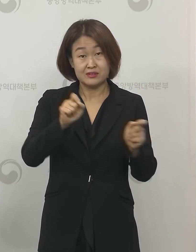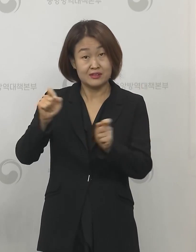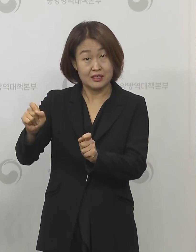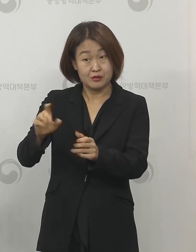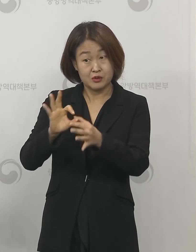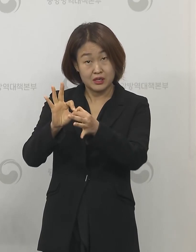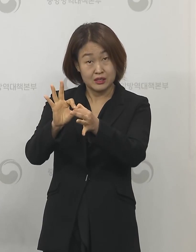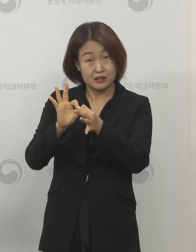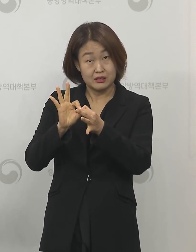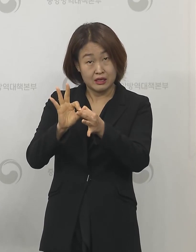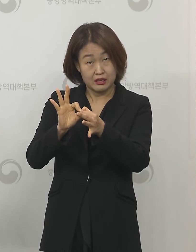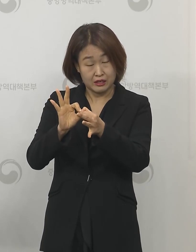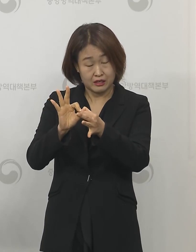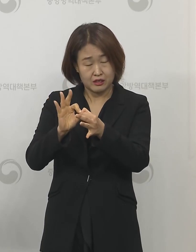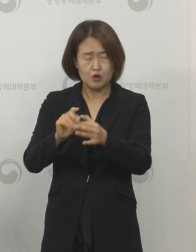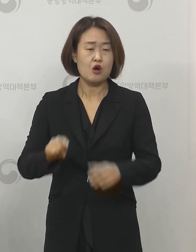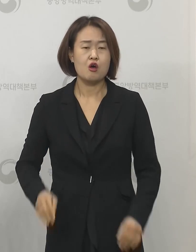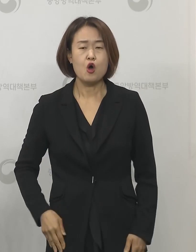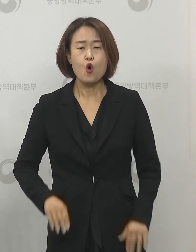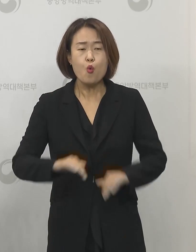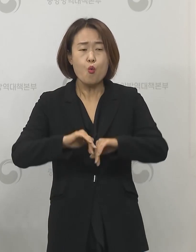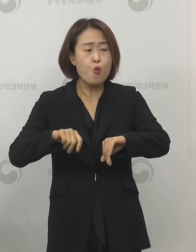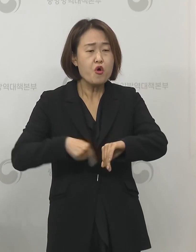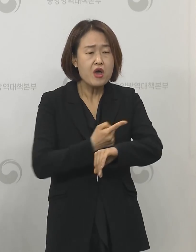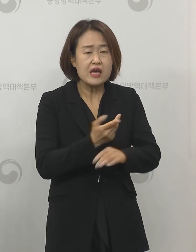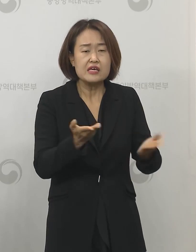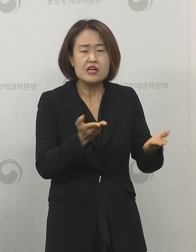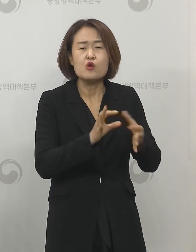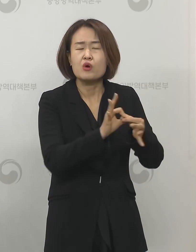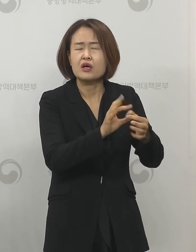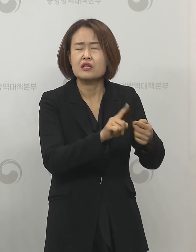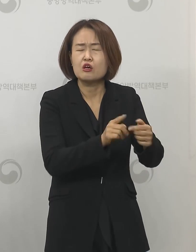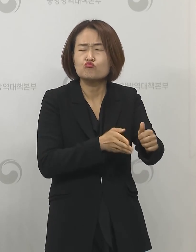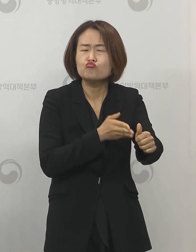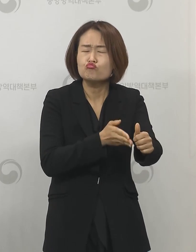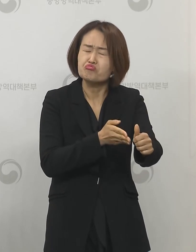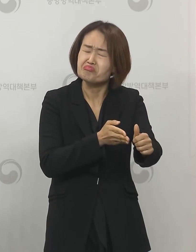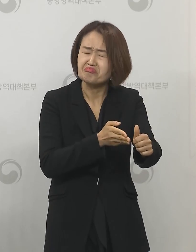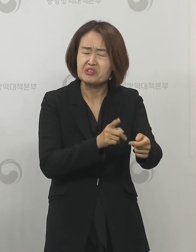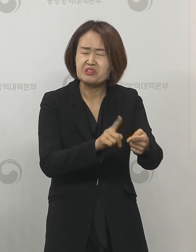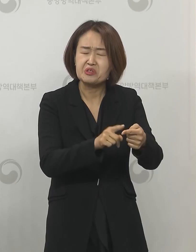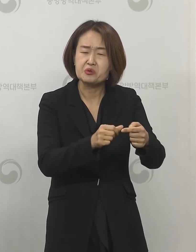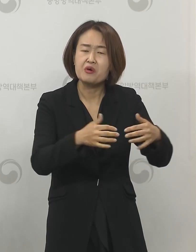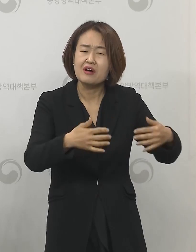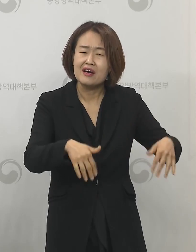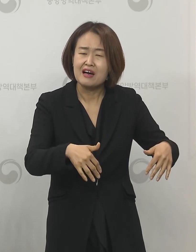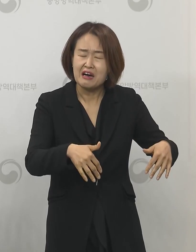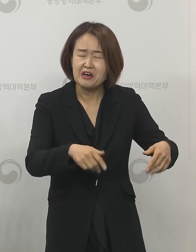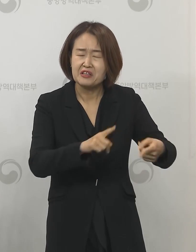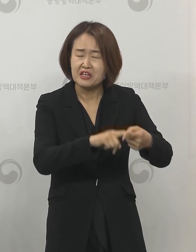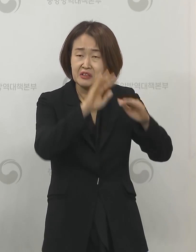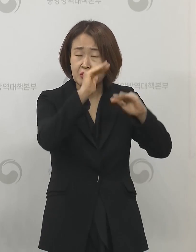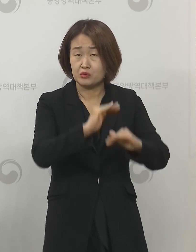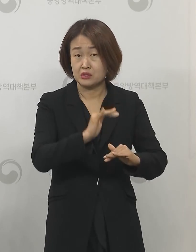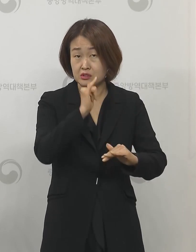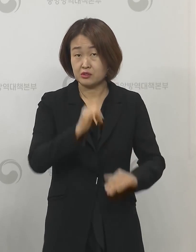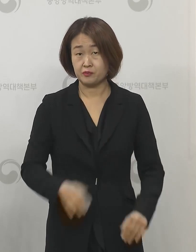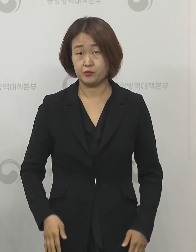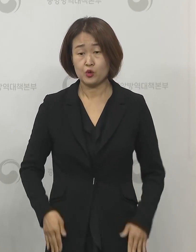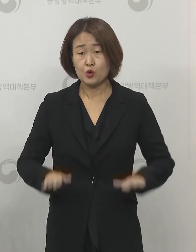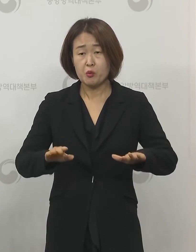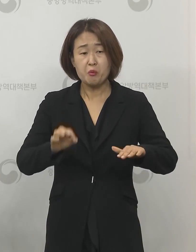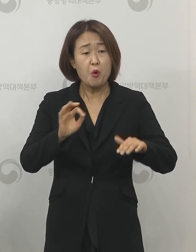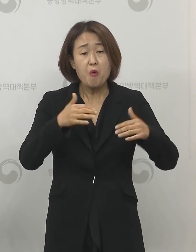일부 직종에 대한 영업 제한 권고 완화 등이 거론되고 있습니다 두 가지 질문입니다 이번